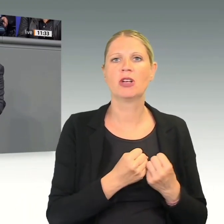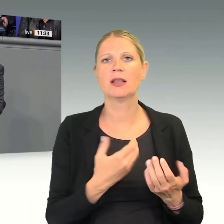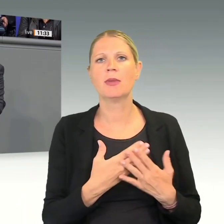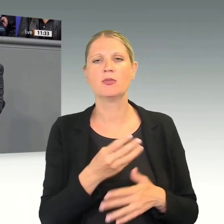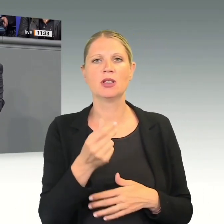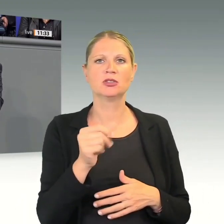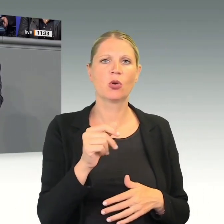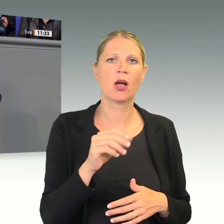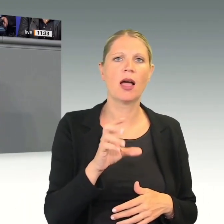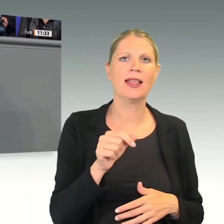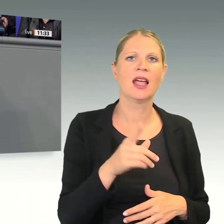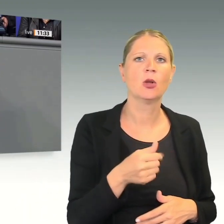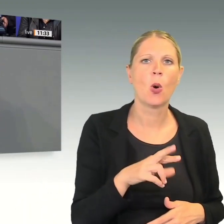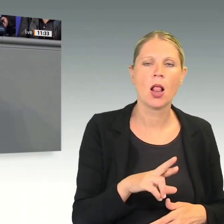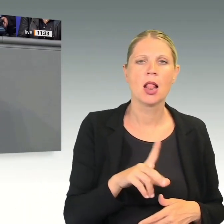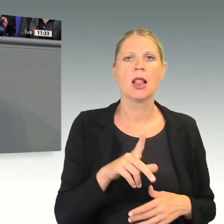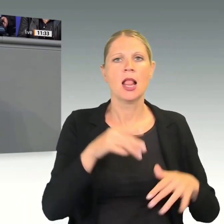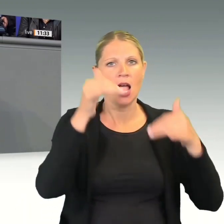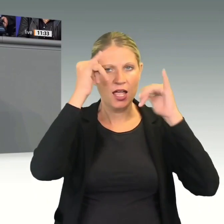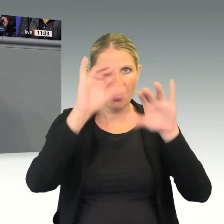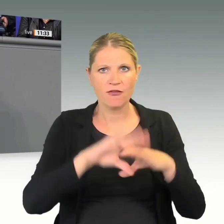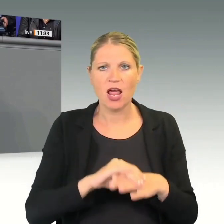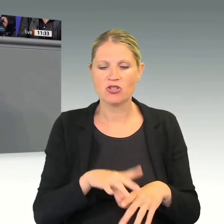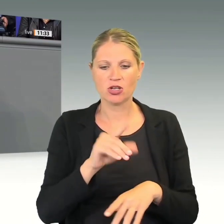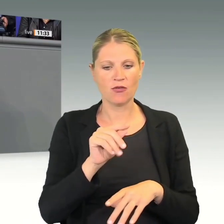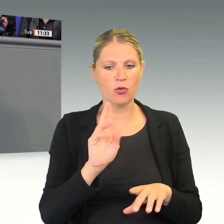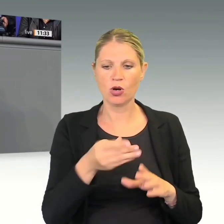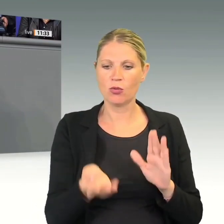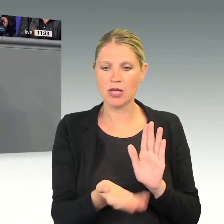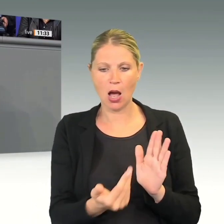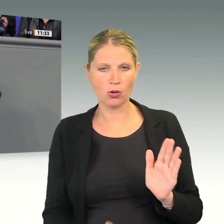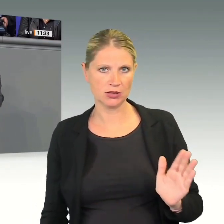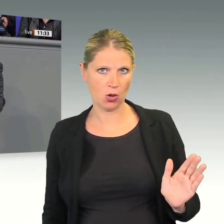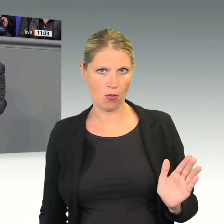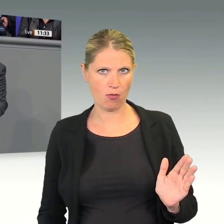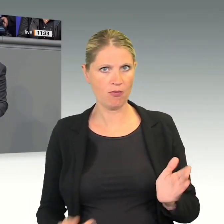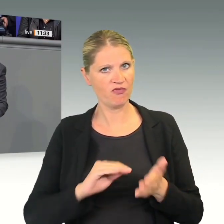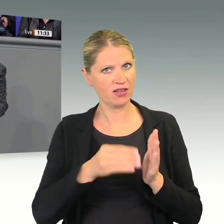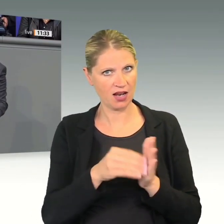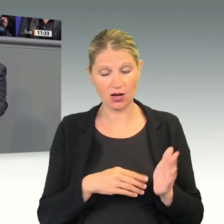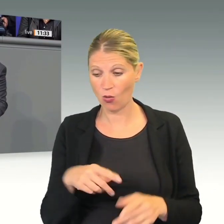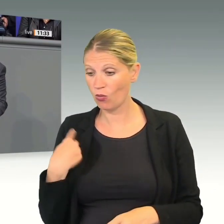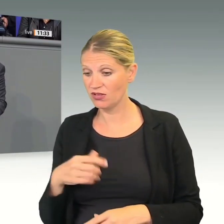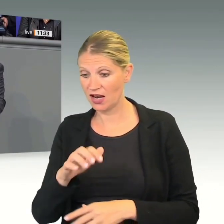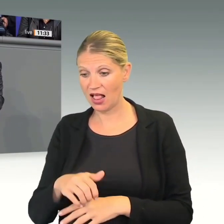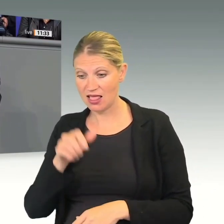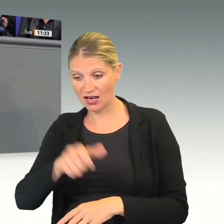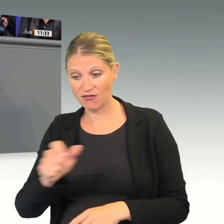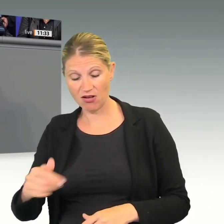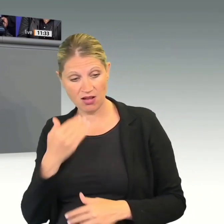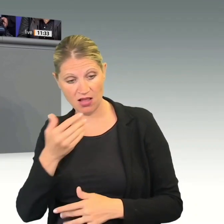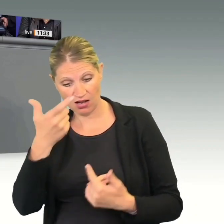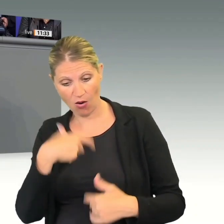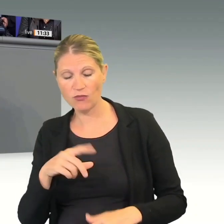Ethanol, Rindfleisch und Geflügel hiervon nicht ausgenommen sind. Unsere Landwirte werden es uns danken, unsere gesunden Kinder auch.